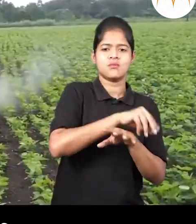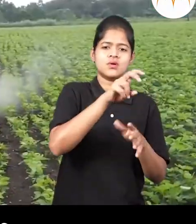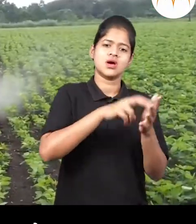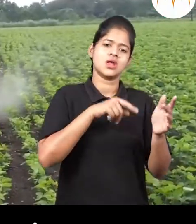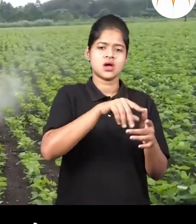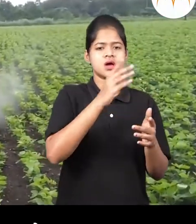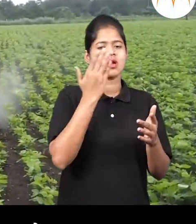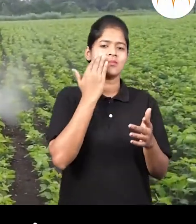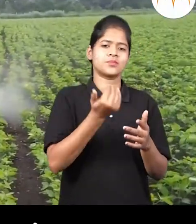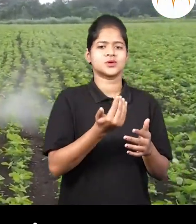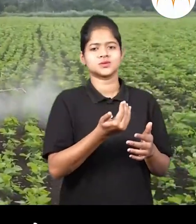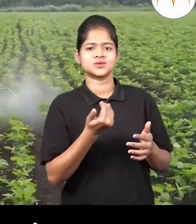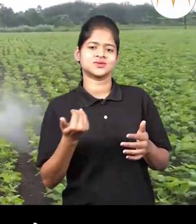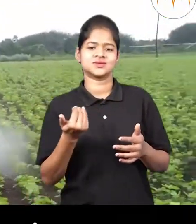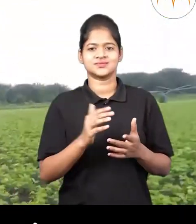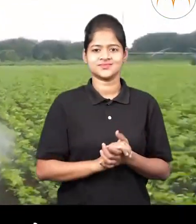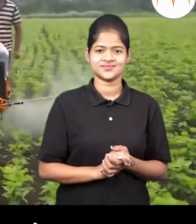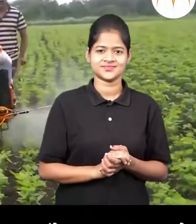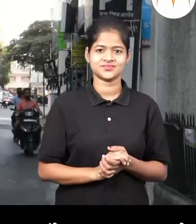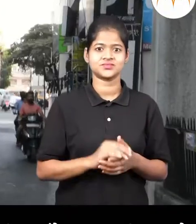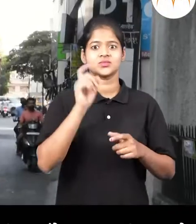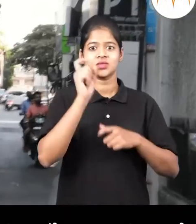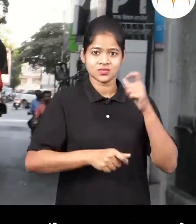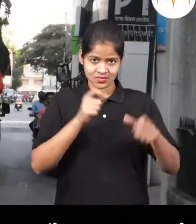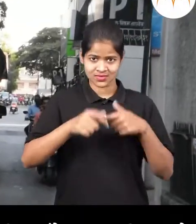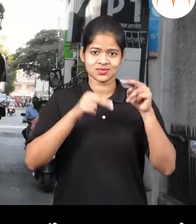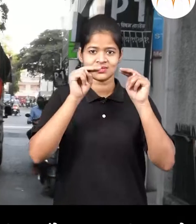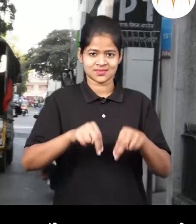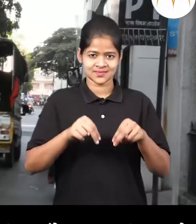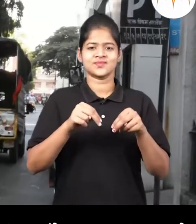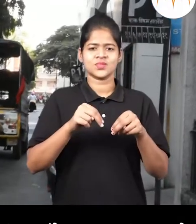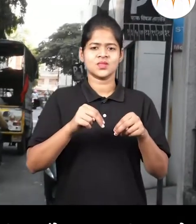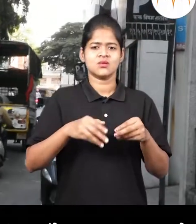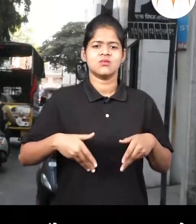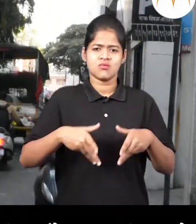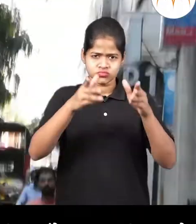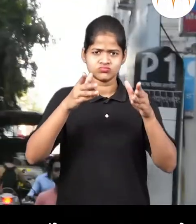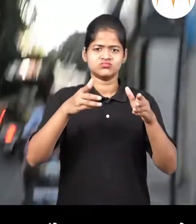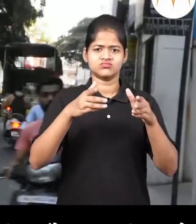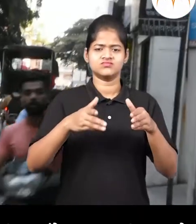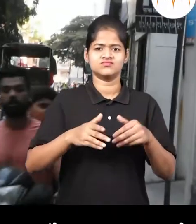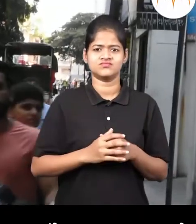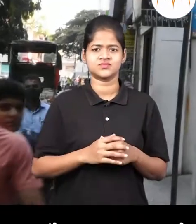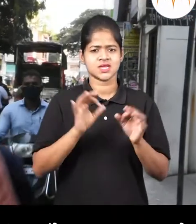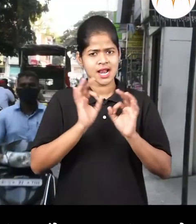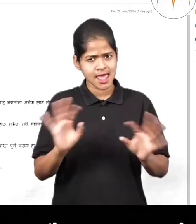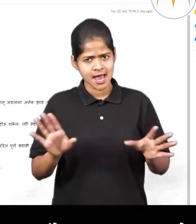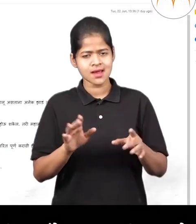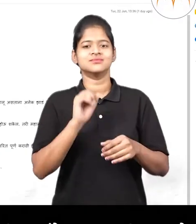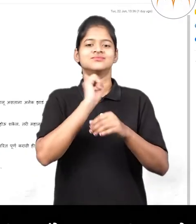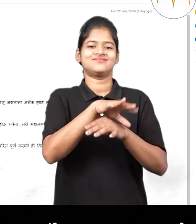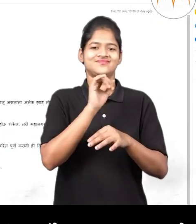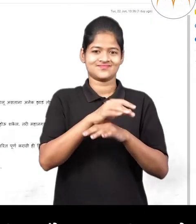हलु-हलु गावान मधे ही दिसु लागले। लोगांचा गरजा पूर्ण करना साथी वहतुकीची व